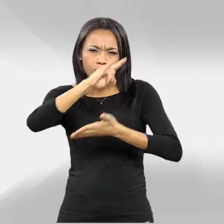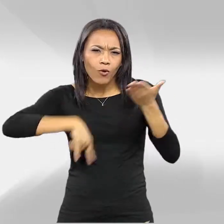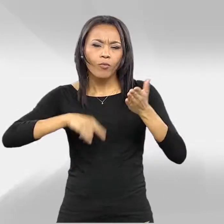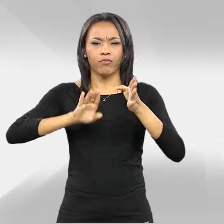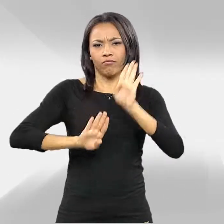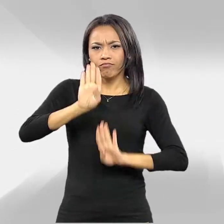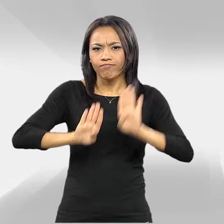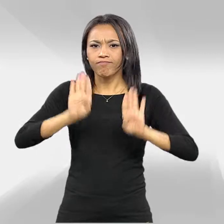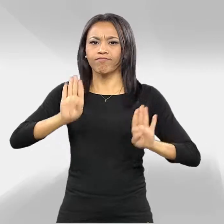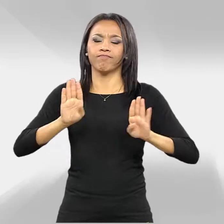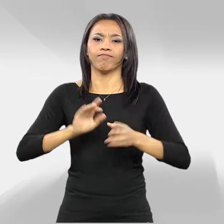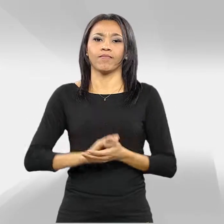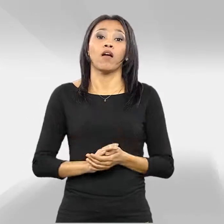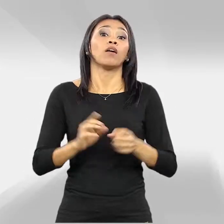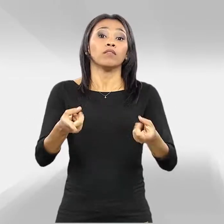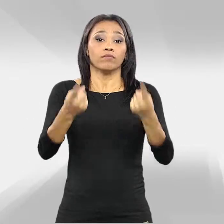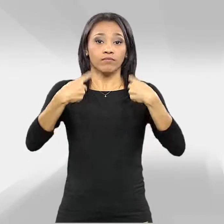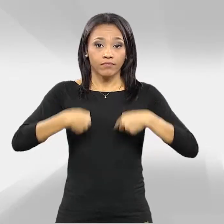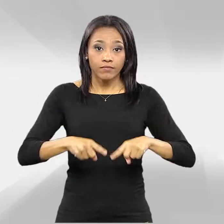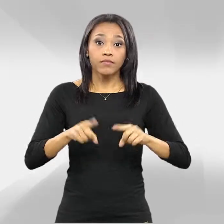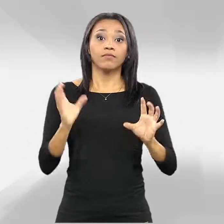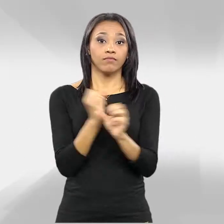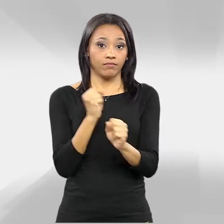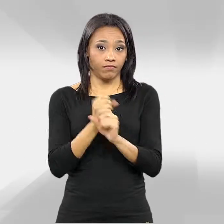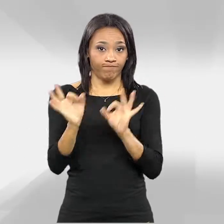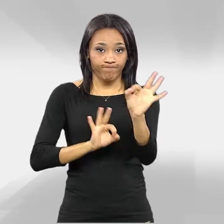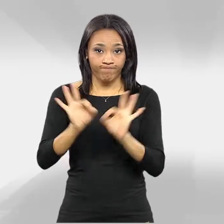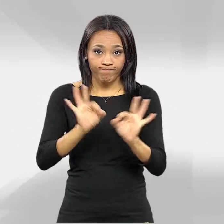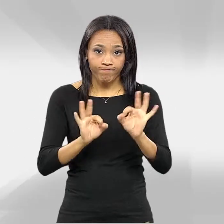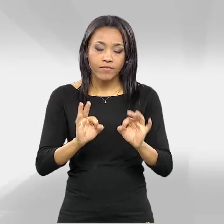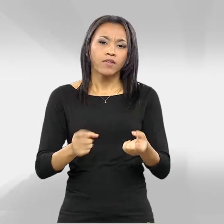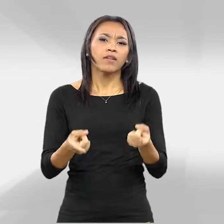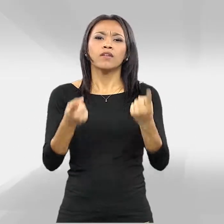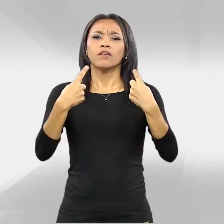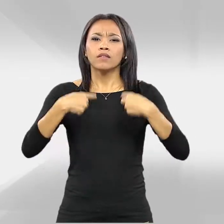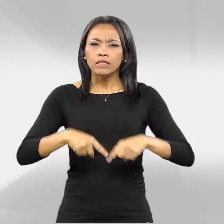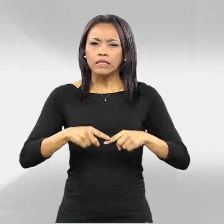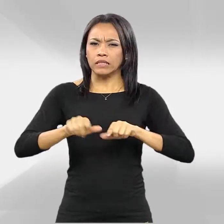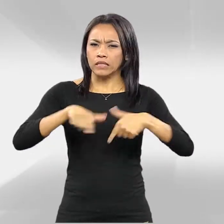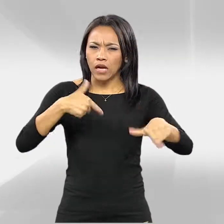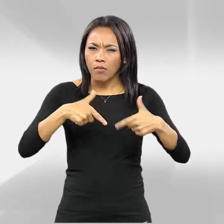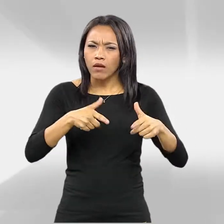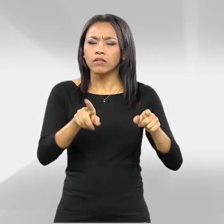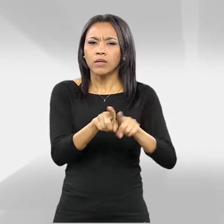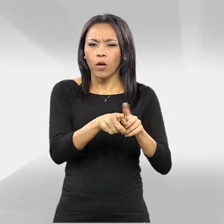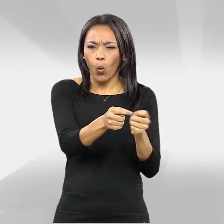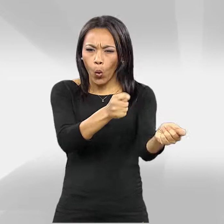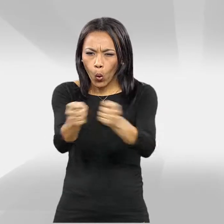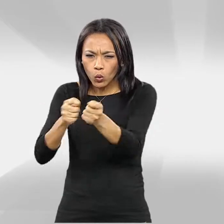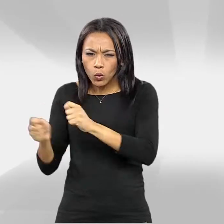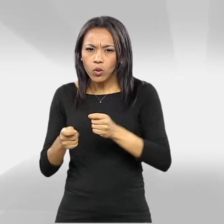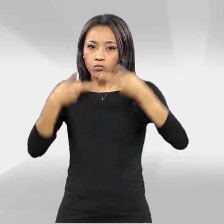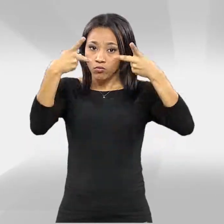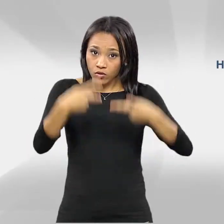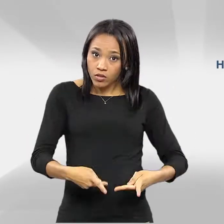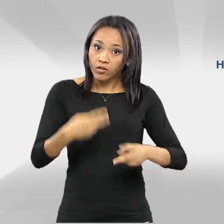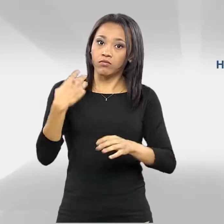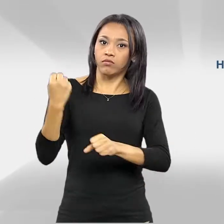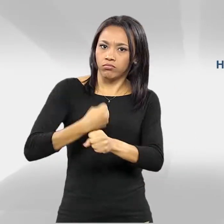termos de referência. Elaboração de orçamento. Atuação em planejamento e controle de projetos e obras. Habilidades